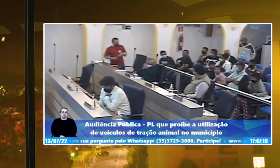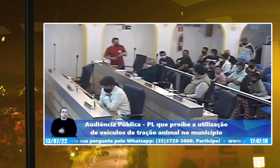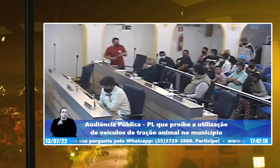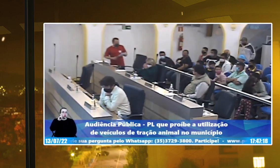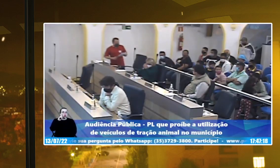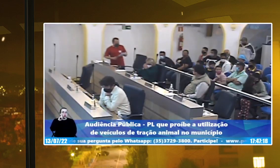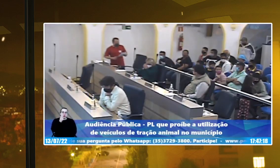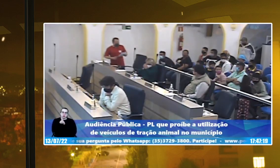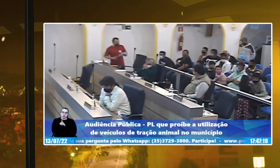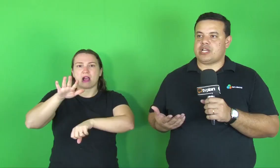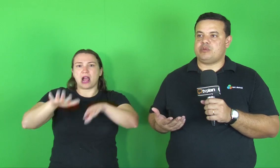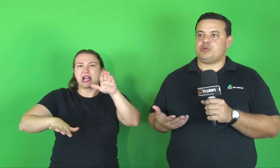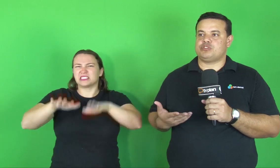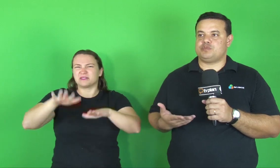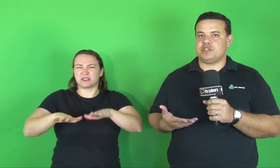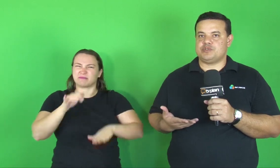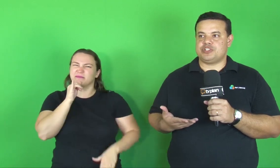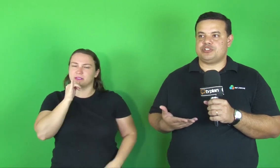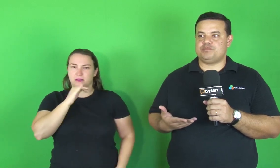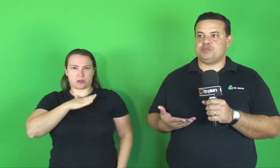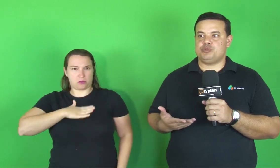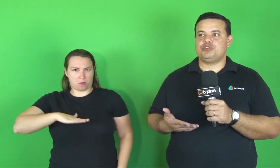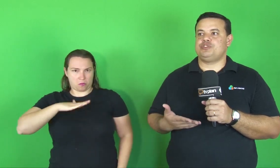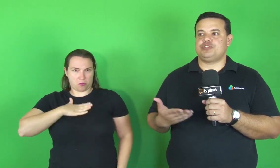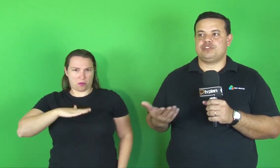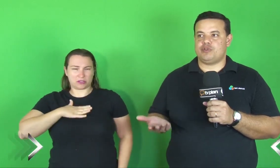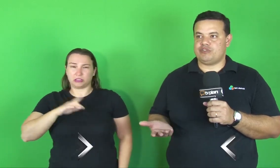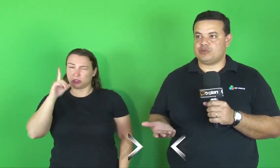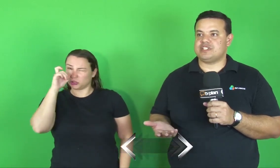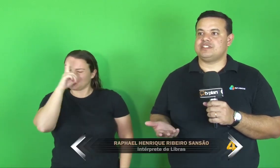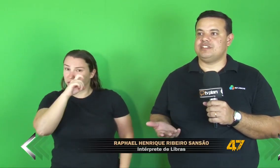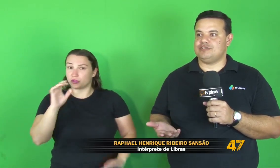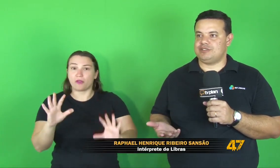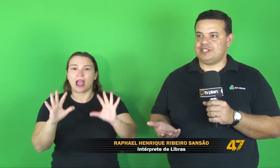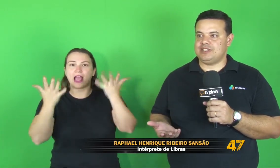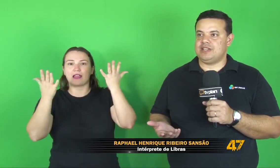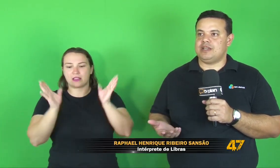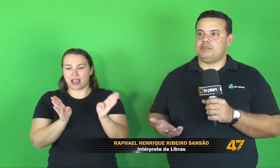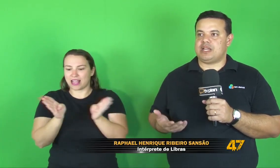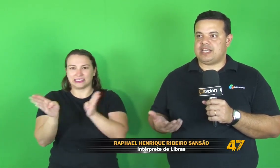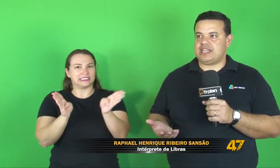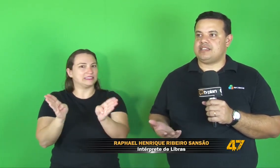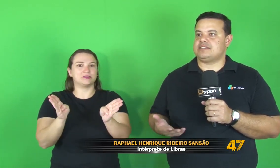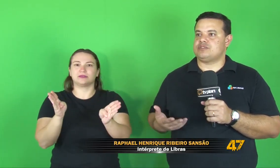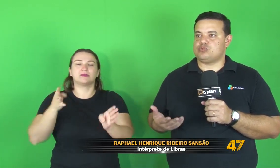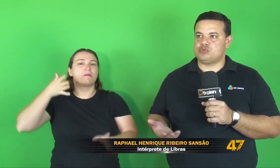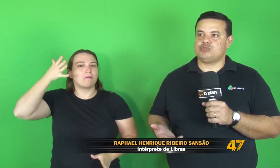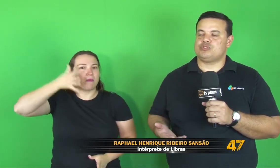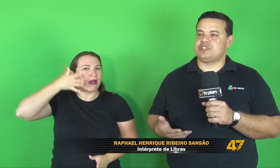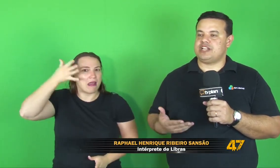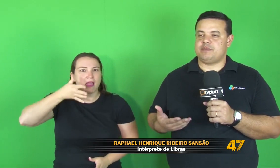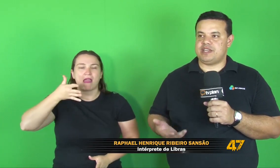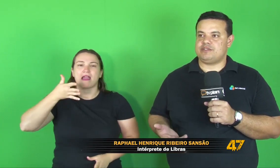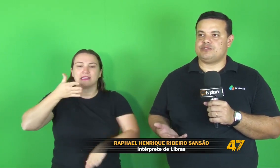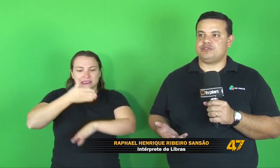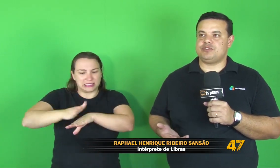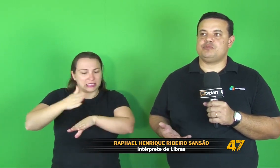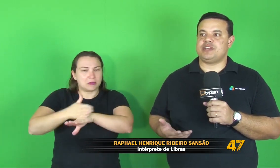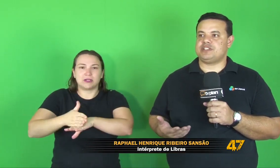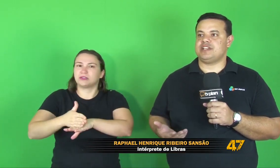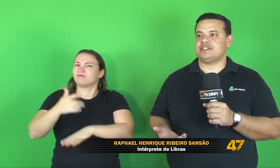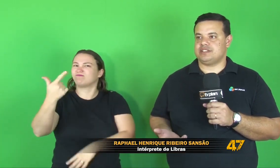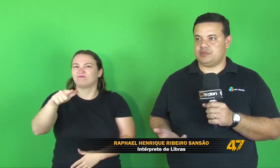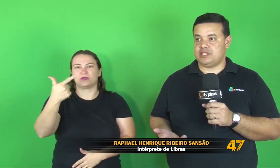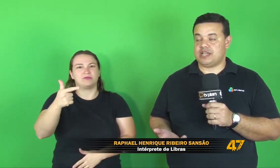auditiva. Hoje, aqui em Poços mesmo, é muito difícil a gente ver um evento acessível. Palestras, cursos, treinamentos,